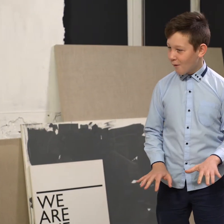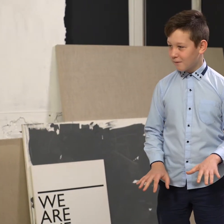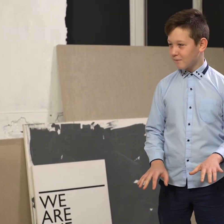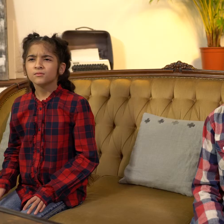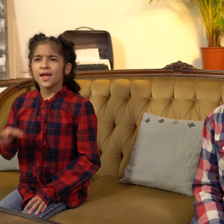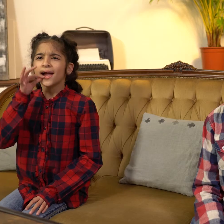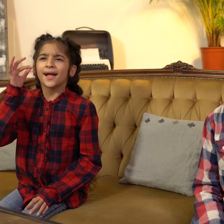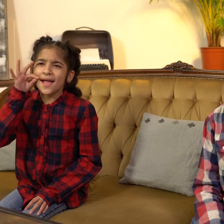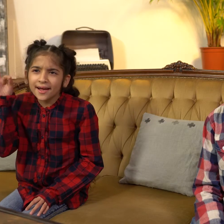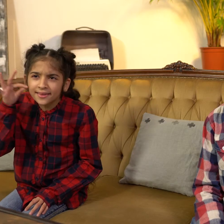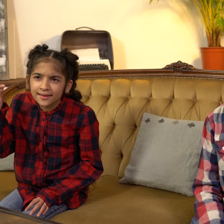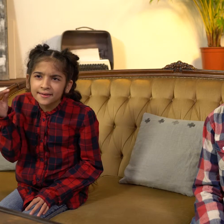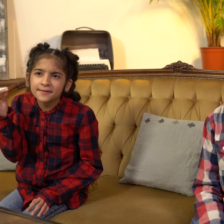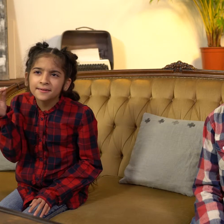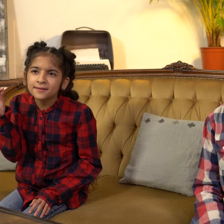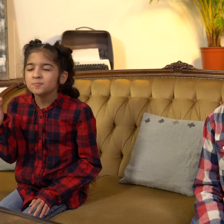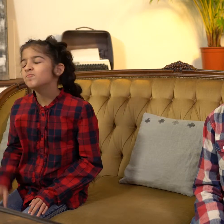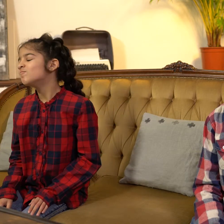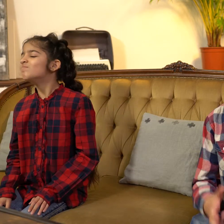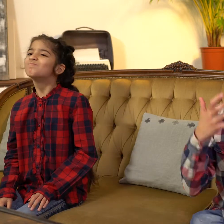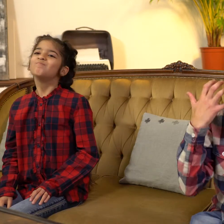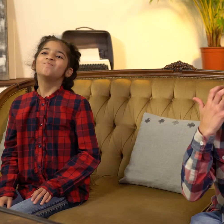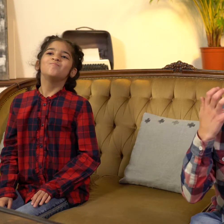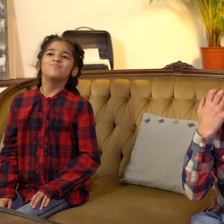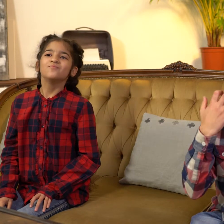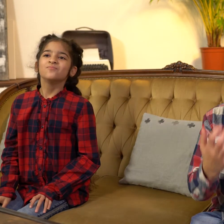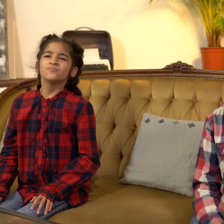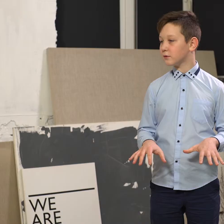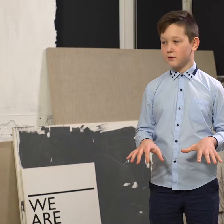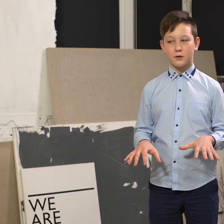Cat. Tiger. Нет.